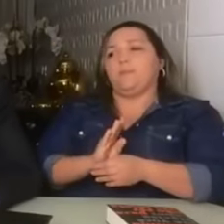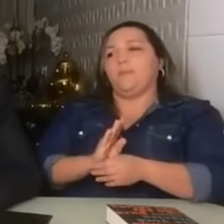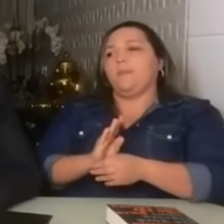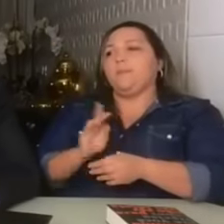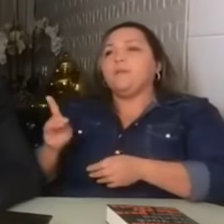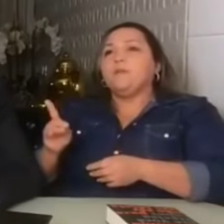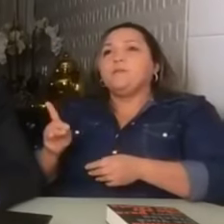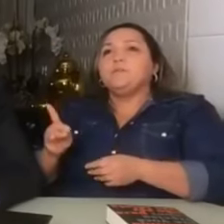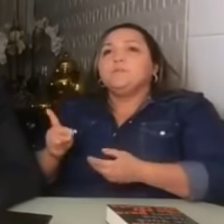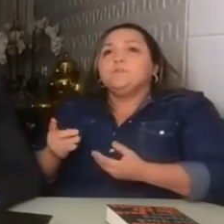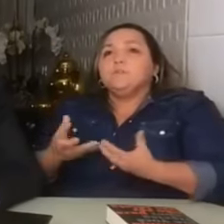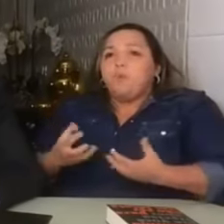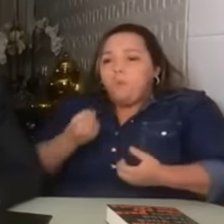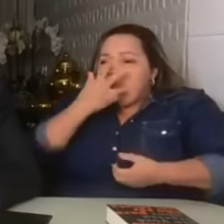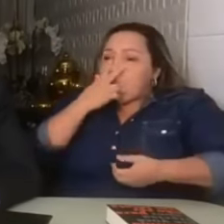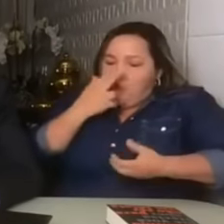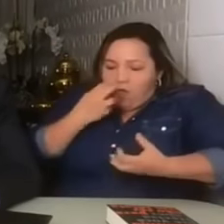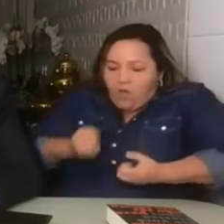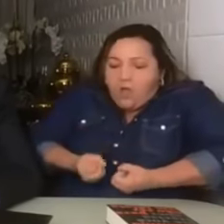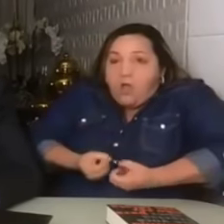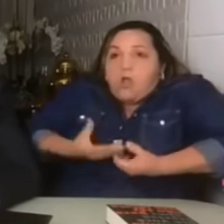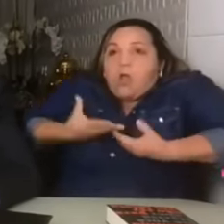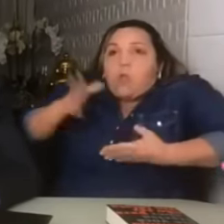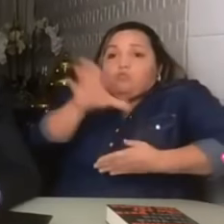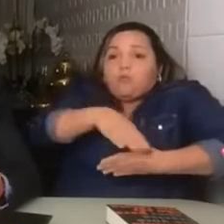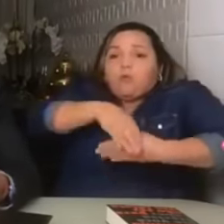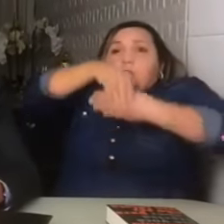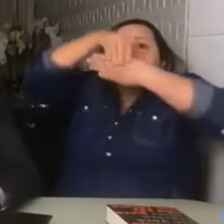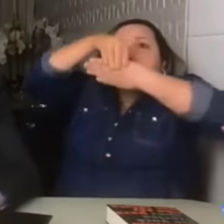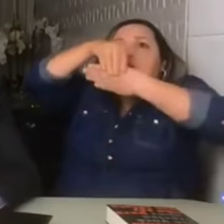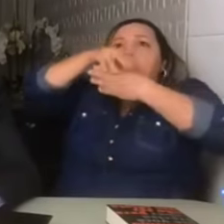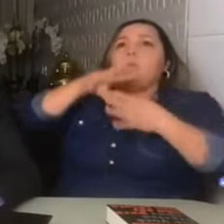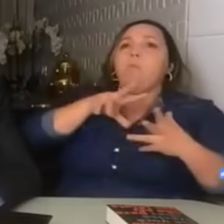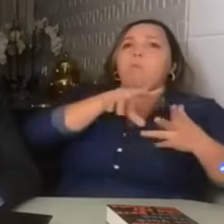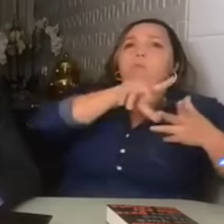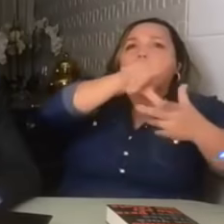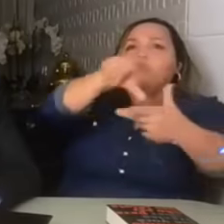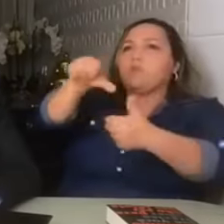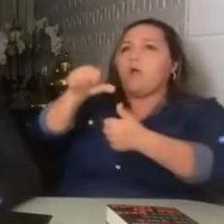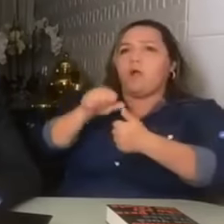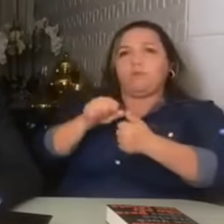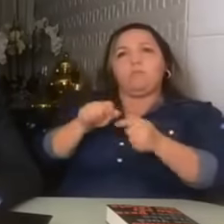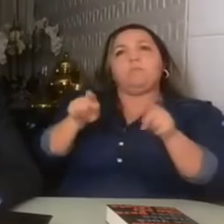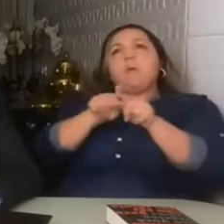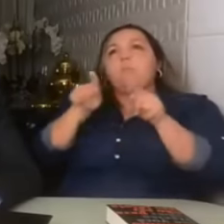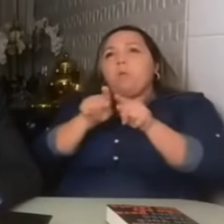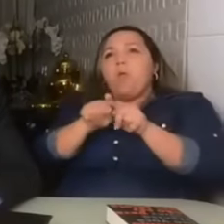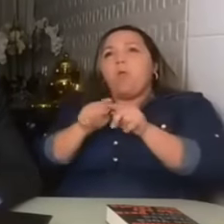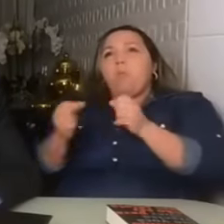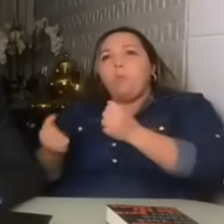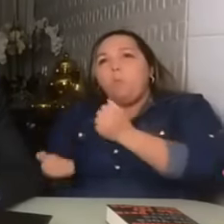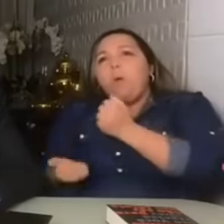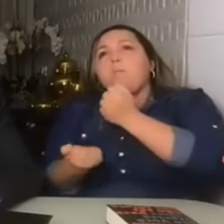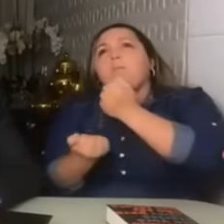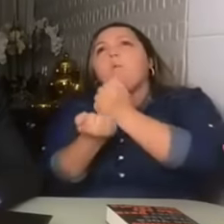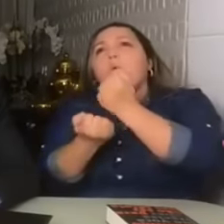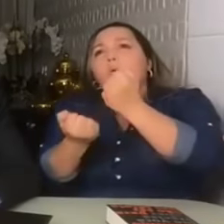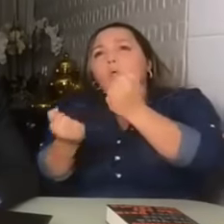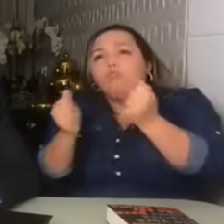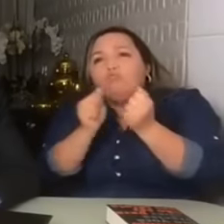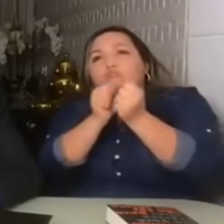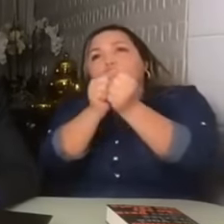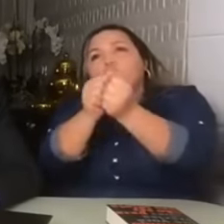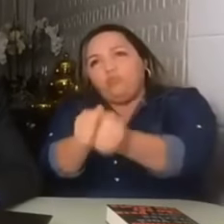inspirando-se em grandes líderes mundiais, e com uma boa assessoria técnica e profissional ao seu lado,